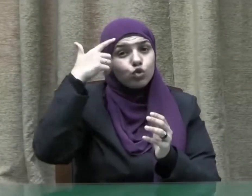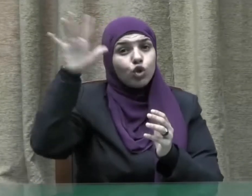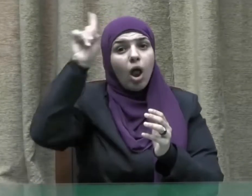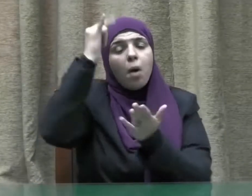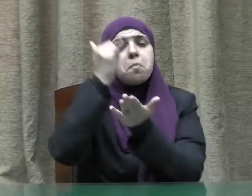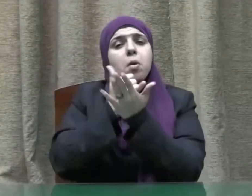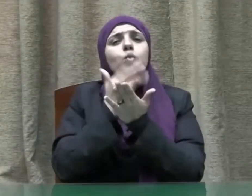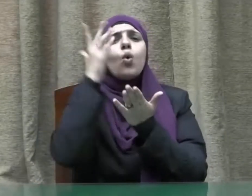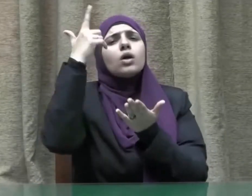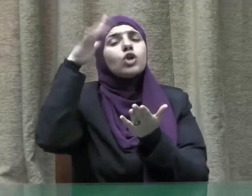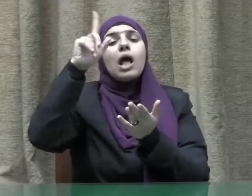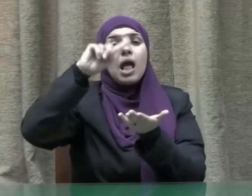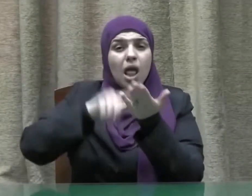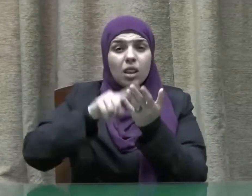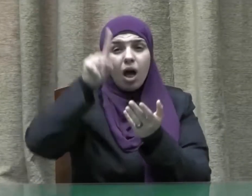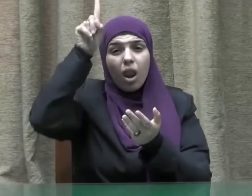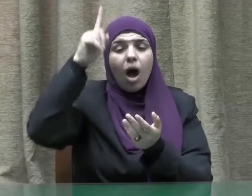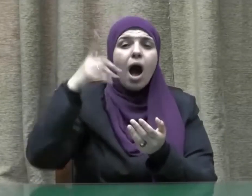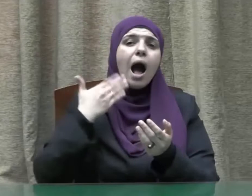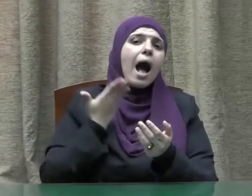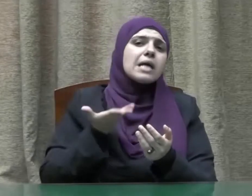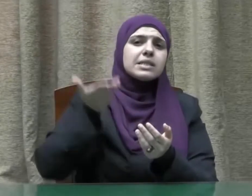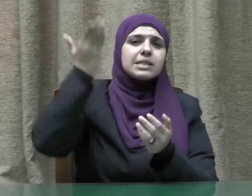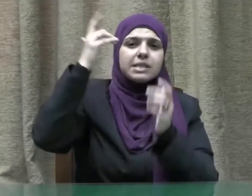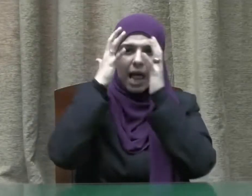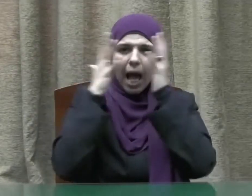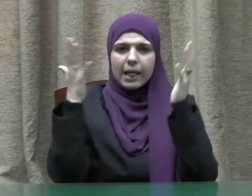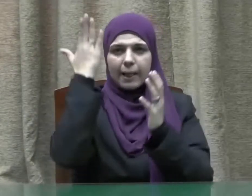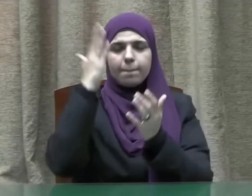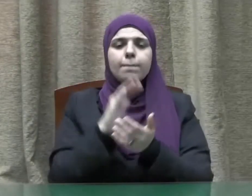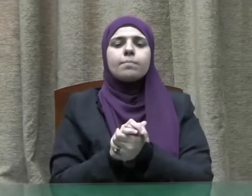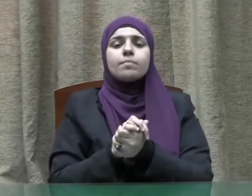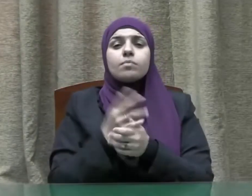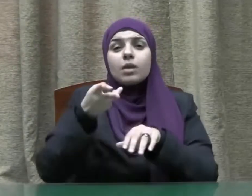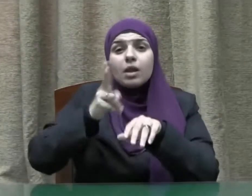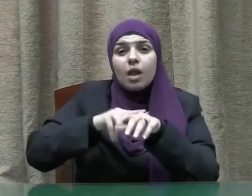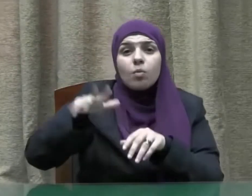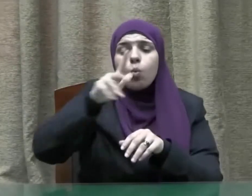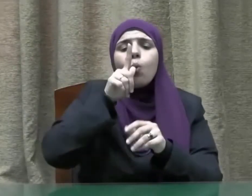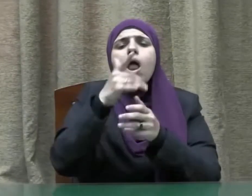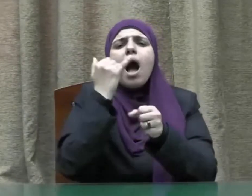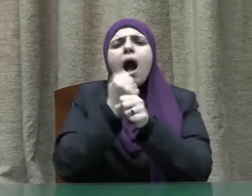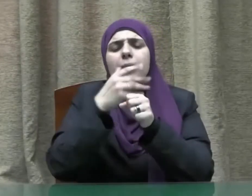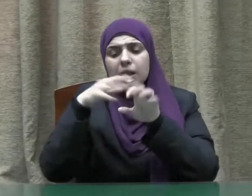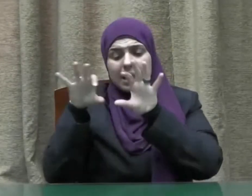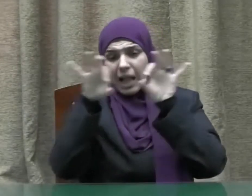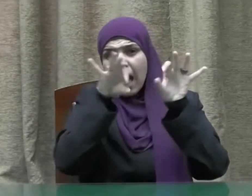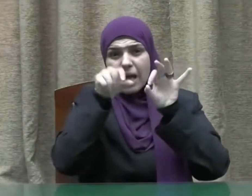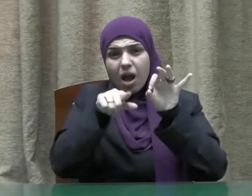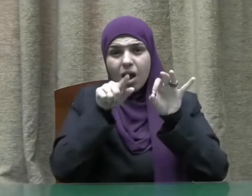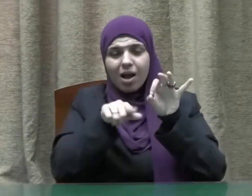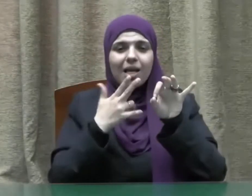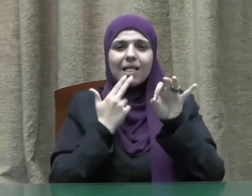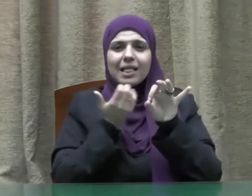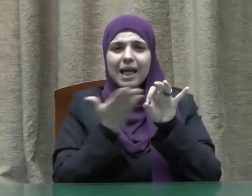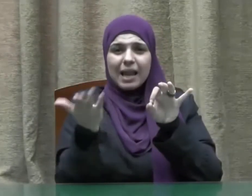لأعنتكم إن الله عزيز حكيم والمتدبر في هذه الآية الكريمة